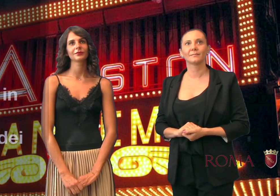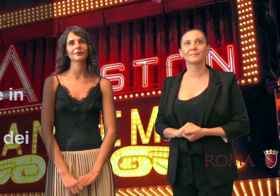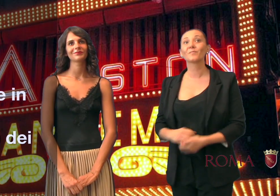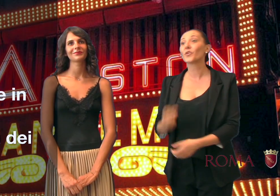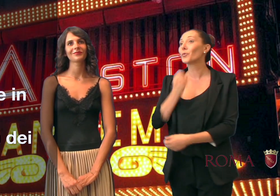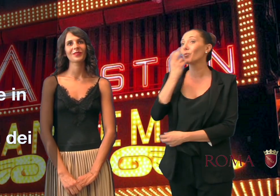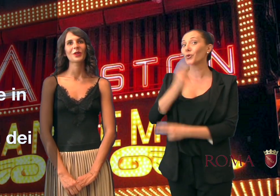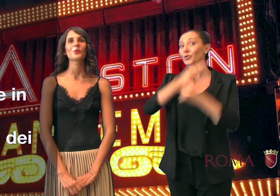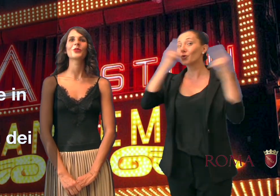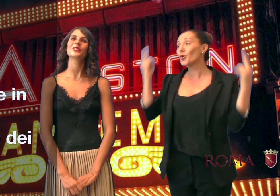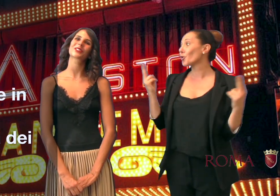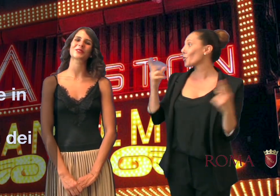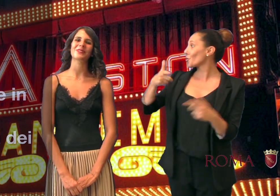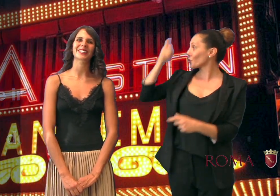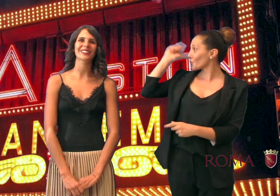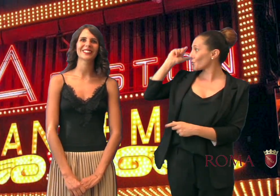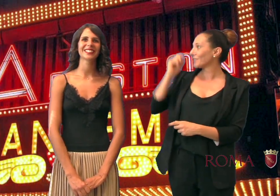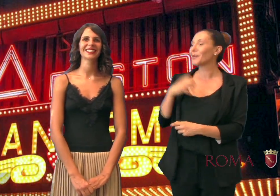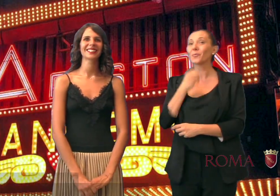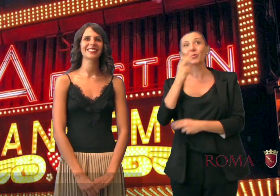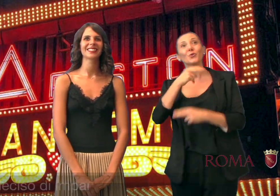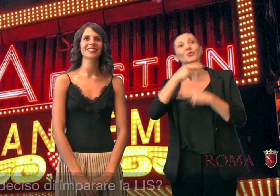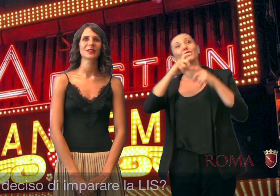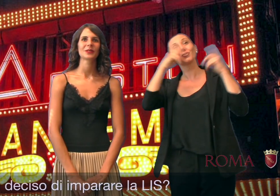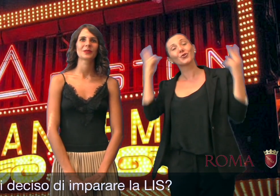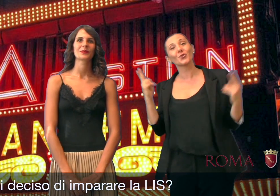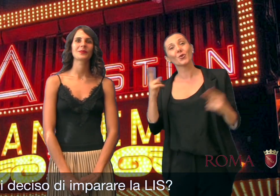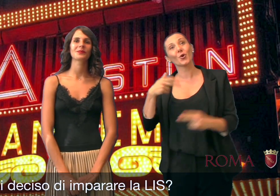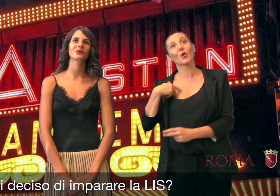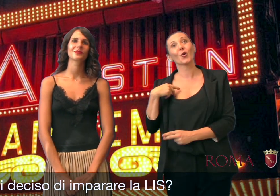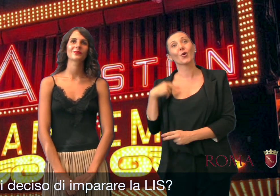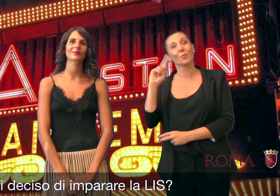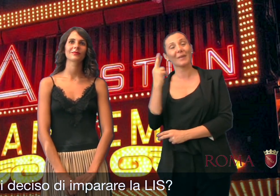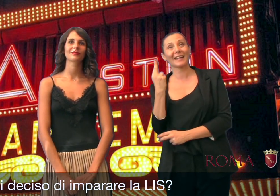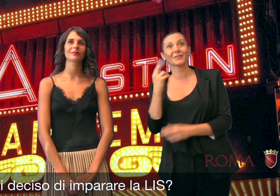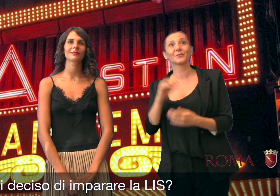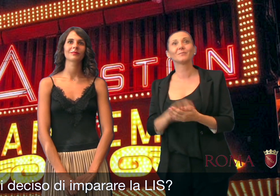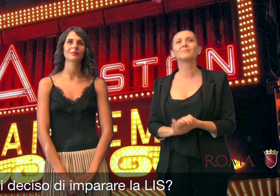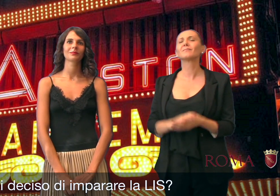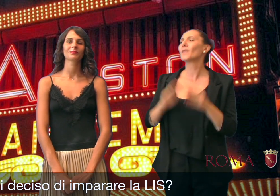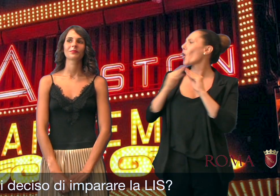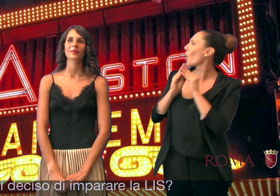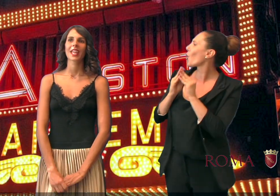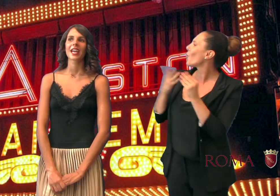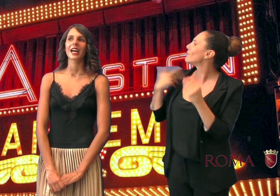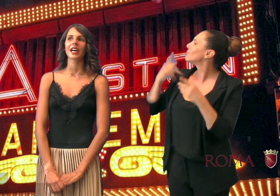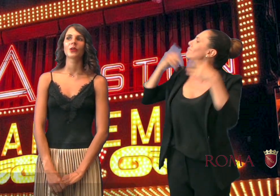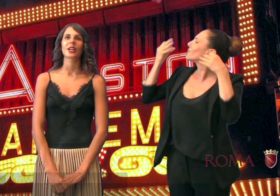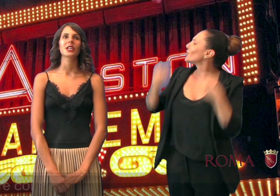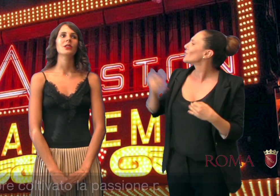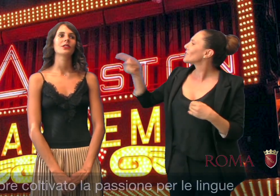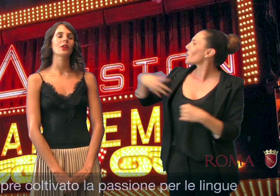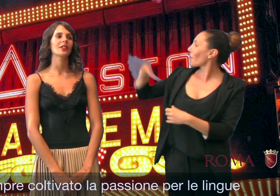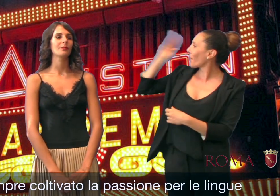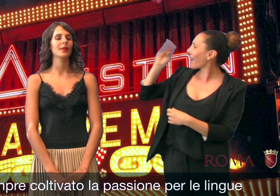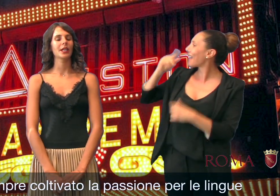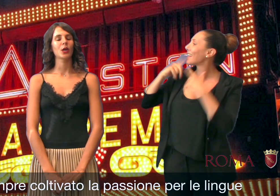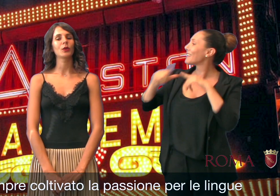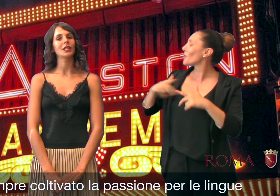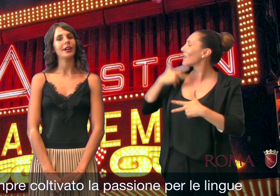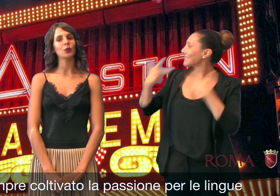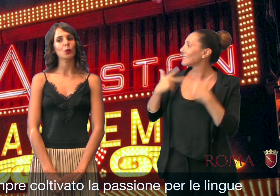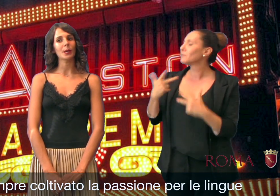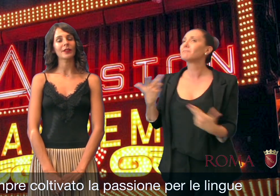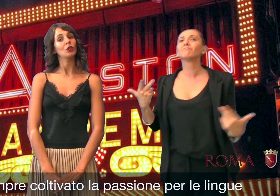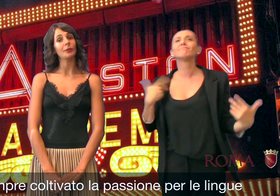Buongiorno Giulia. Buongiorno Roberto. Come hai deciso di imparare la lingua LIS? Allora, io ho sempre